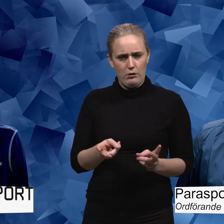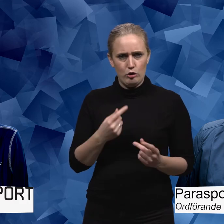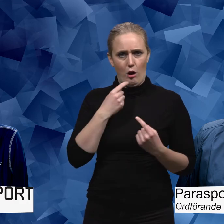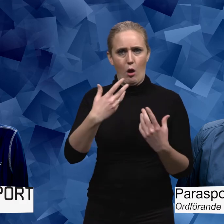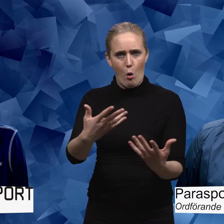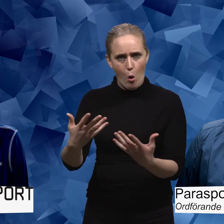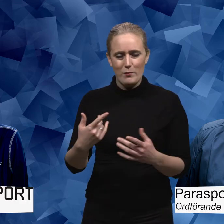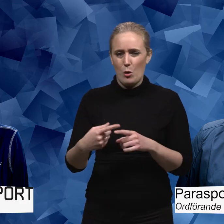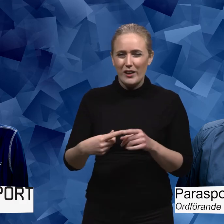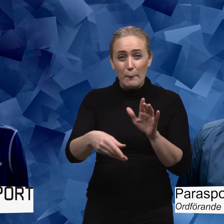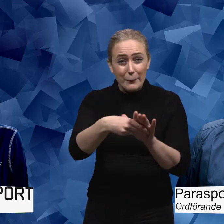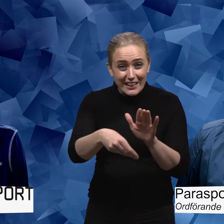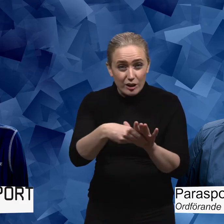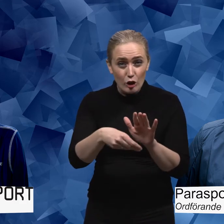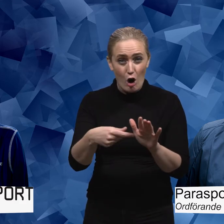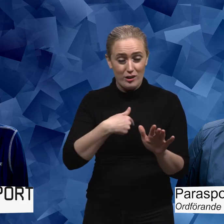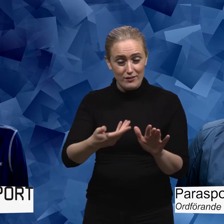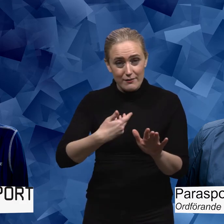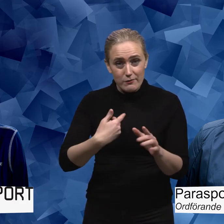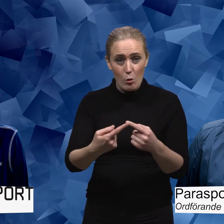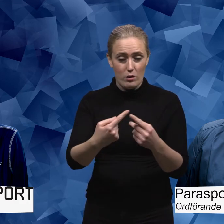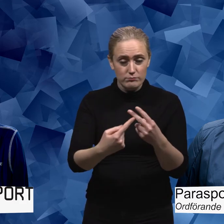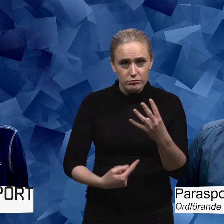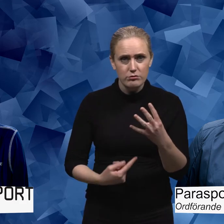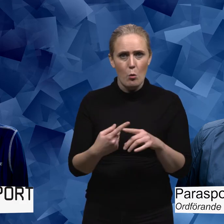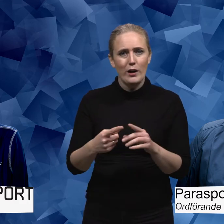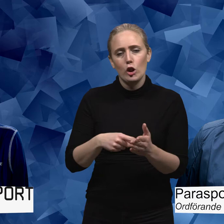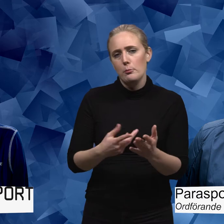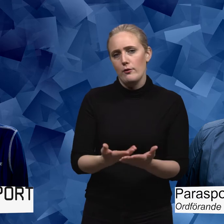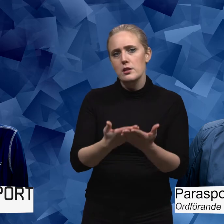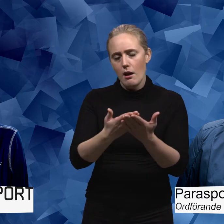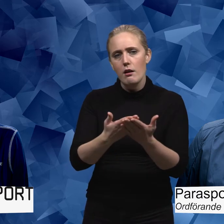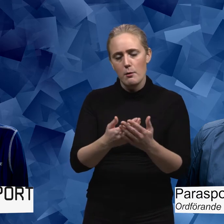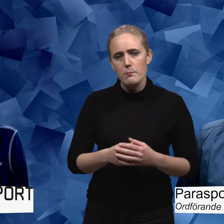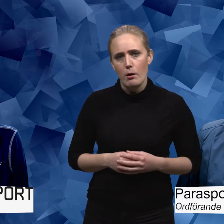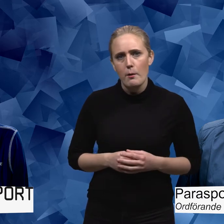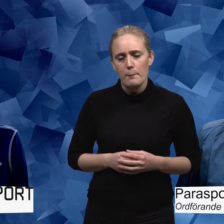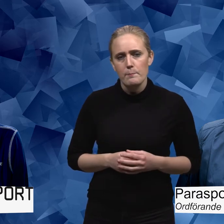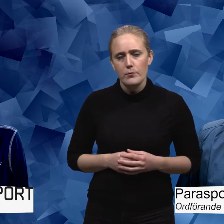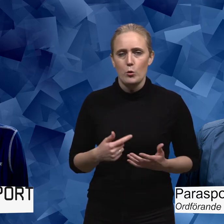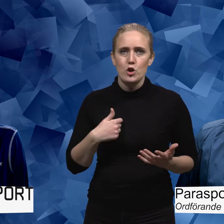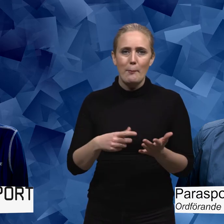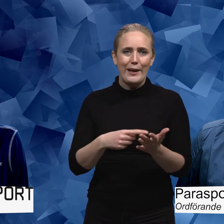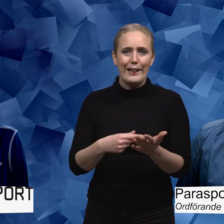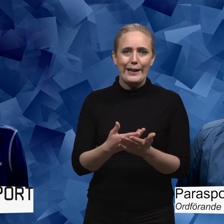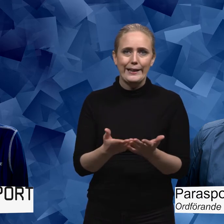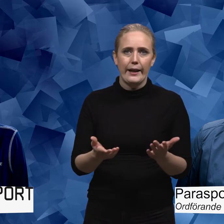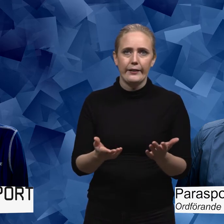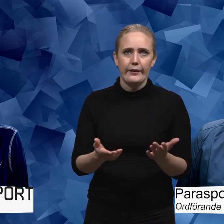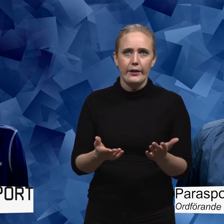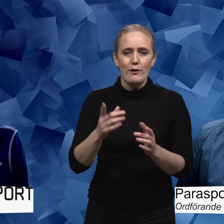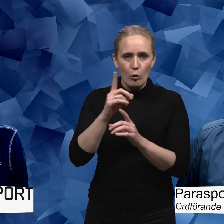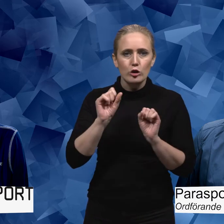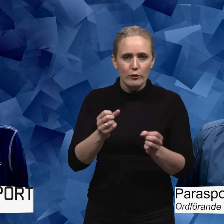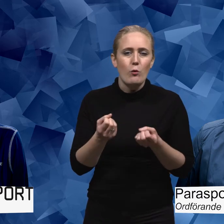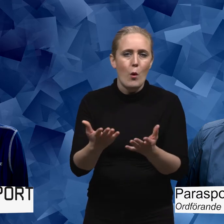hjälplöshet inbyggd med olika typer av bidrag och olika typer av hjälp. Vilket jag tycker att, nu